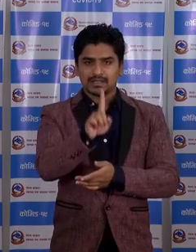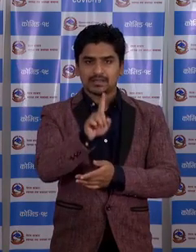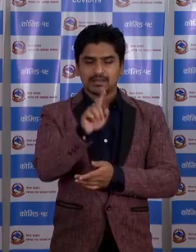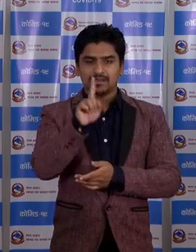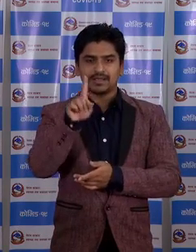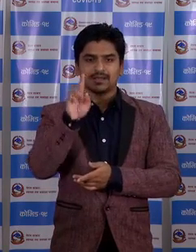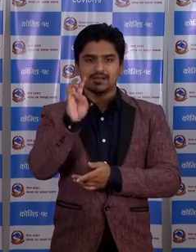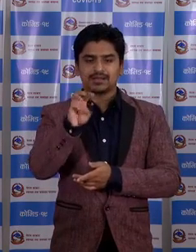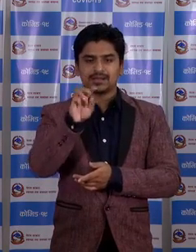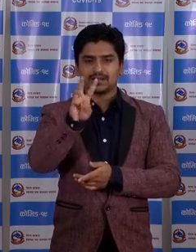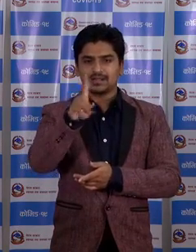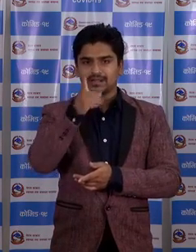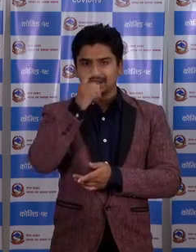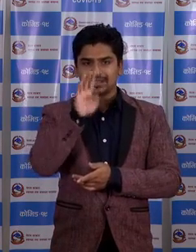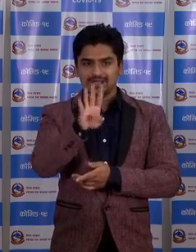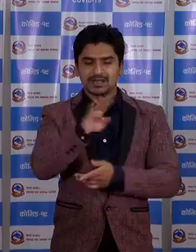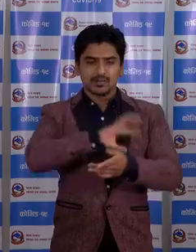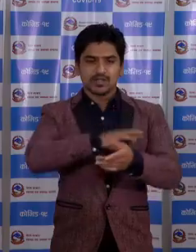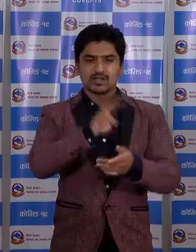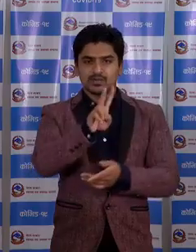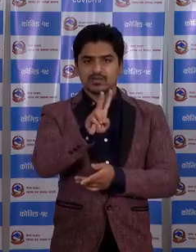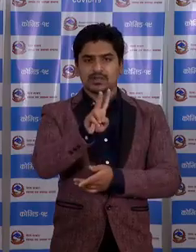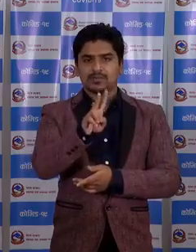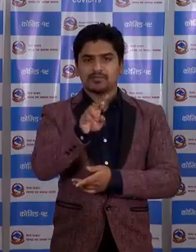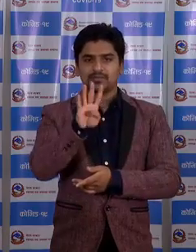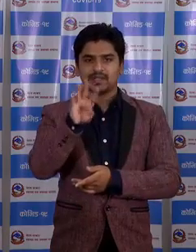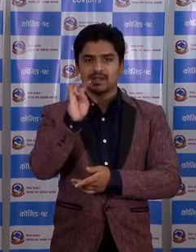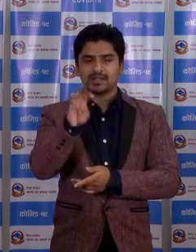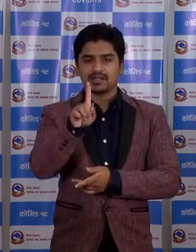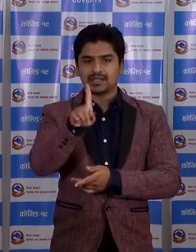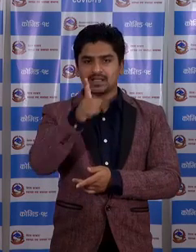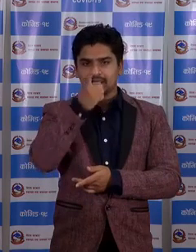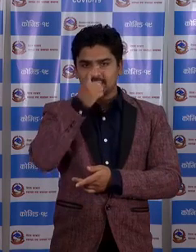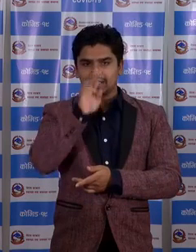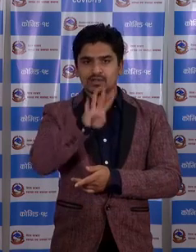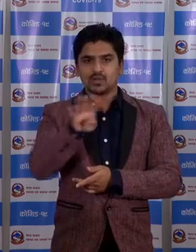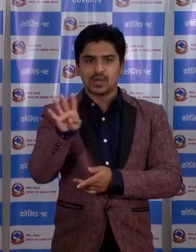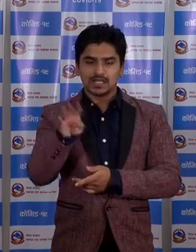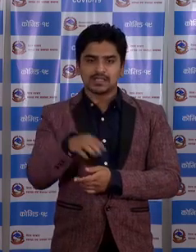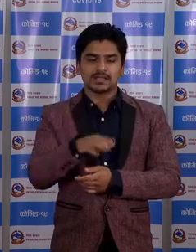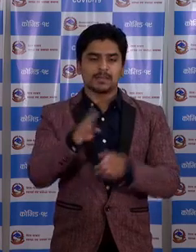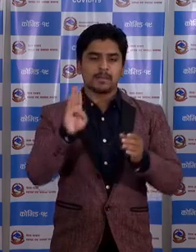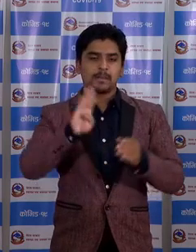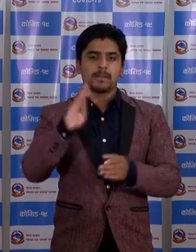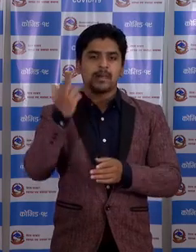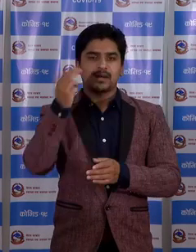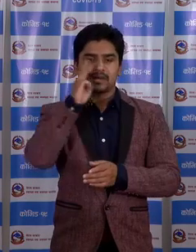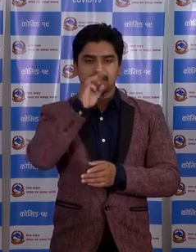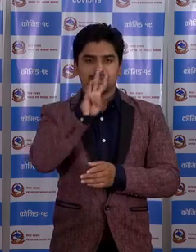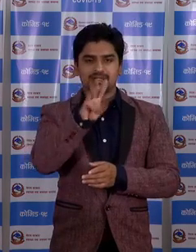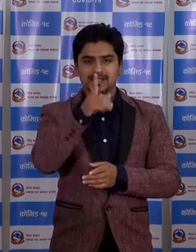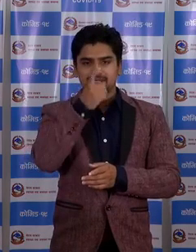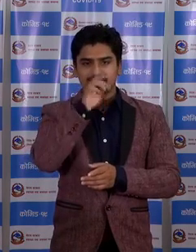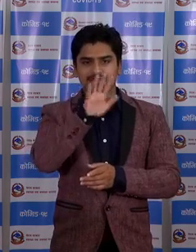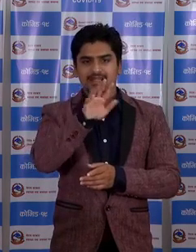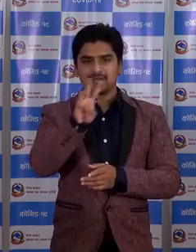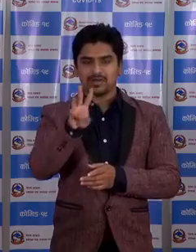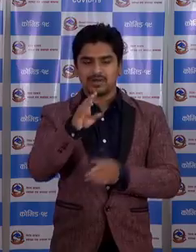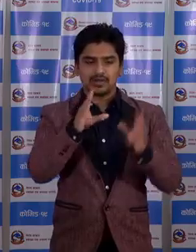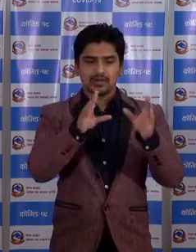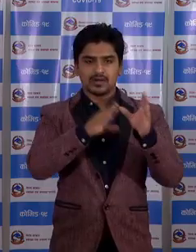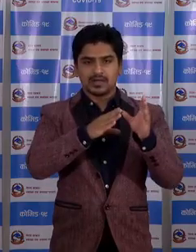मा 4,144 बागमती प्रदेश मा 3,133